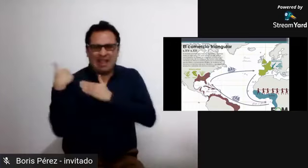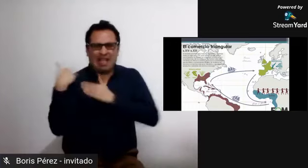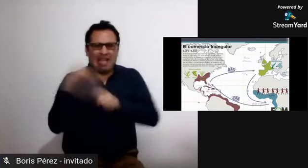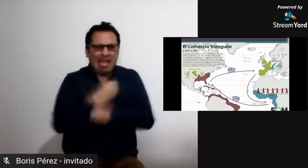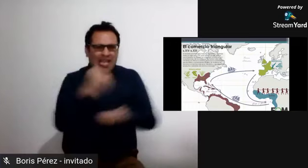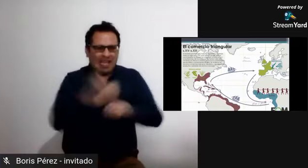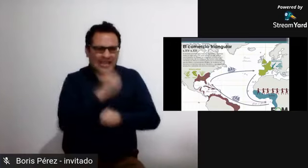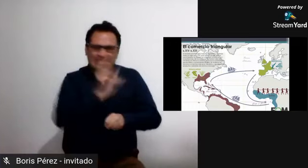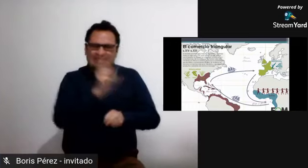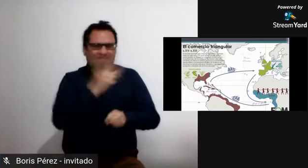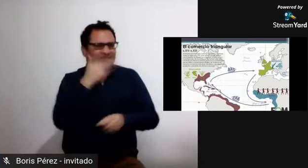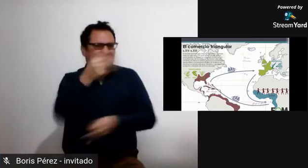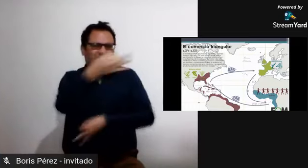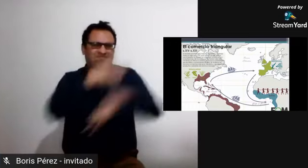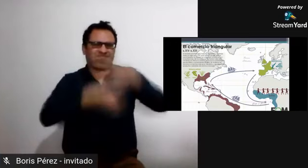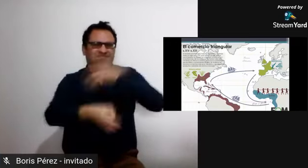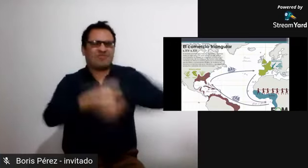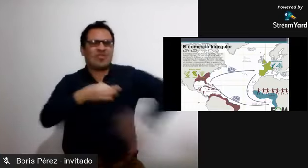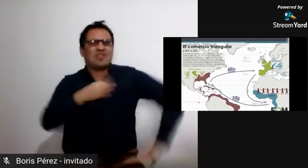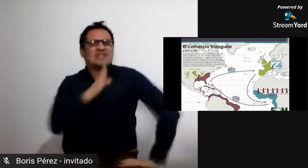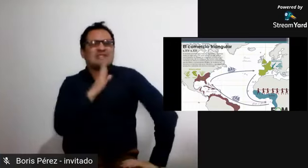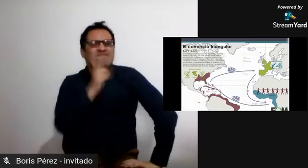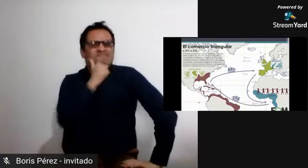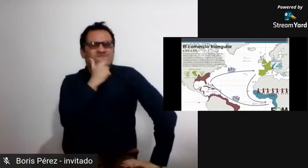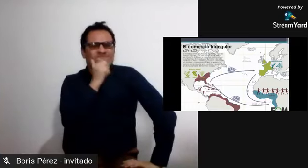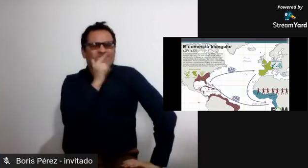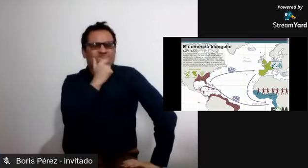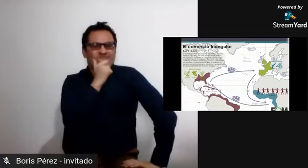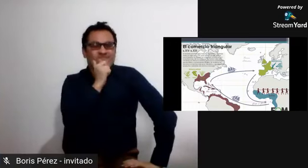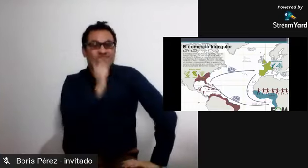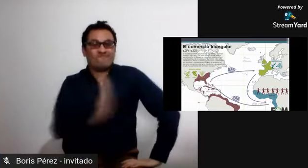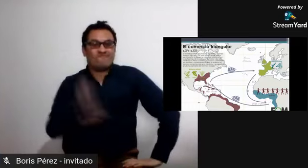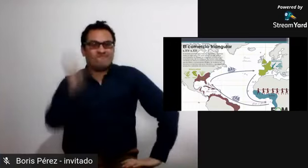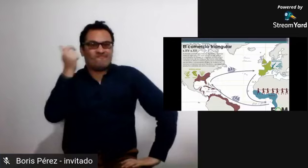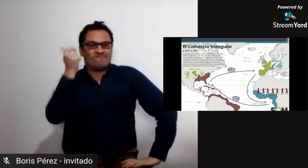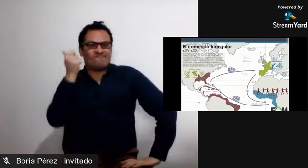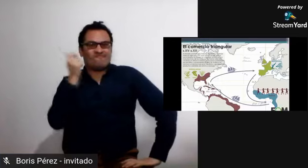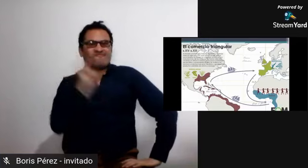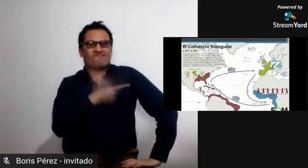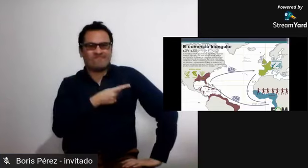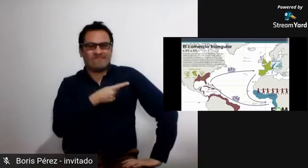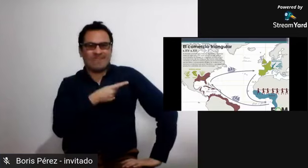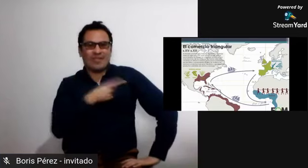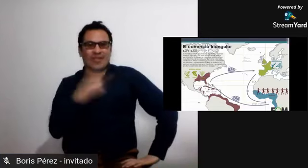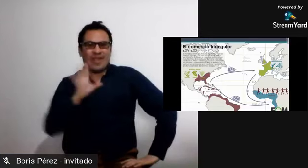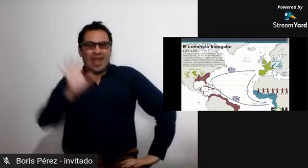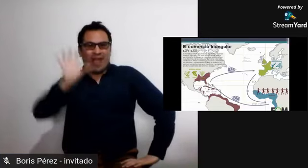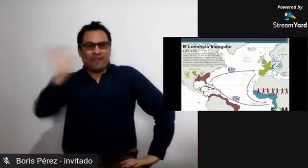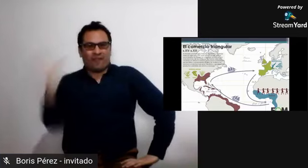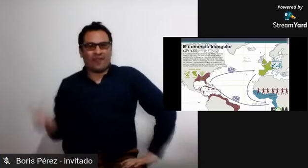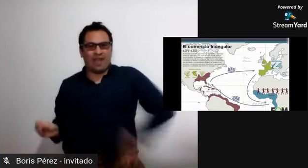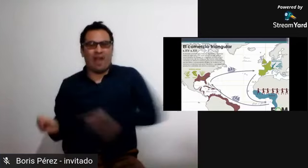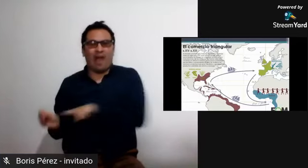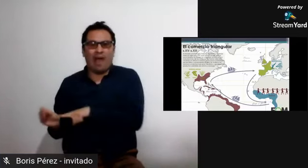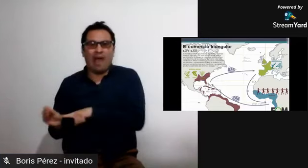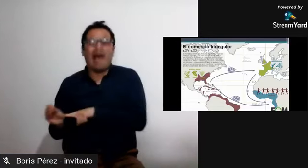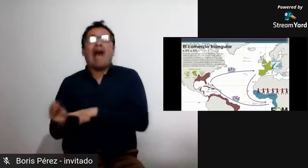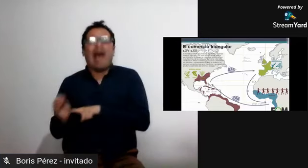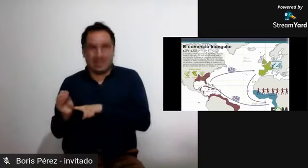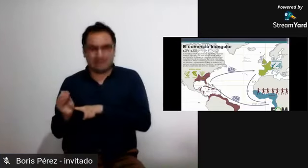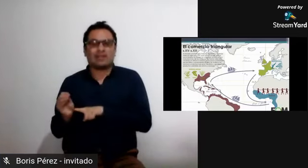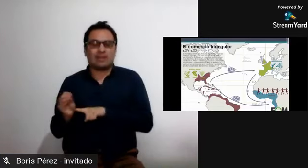de obra indígena que había hasta ese momento acá y por eso los colonizadores pensaron en